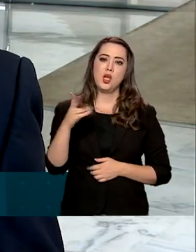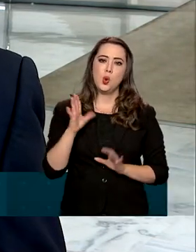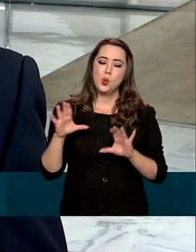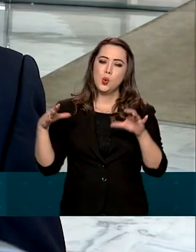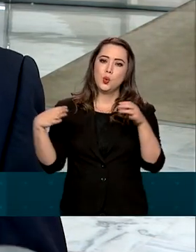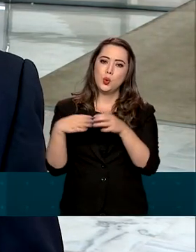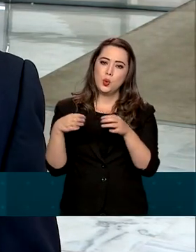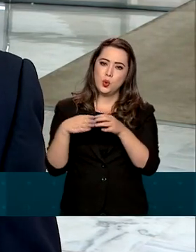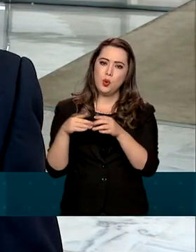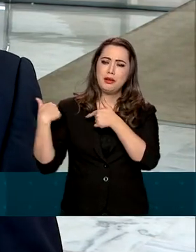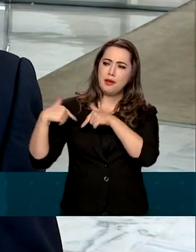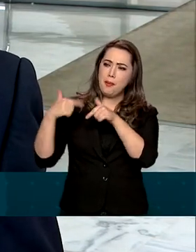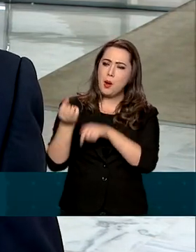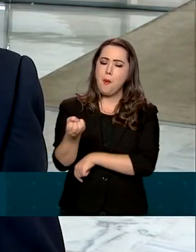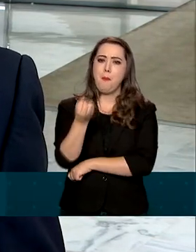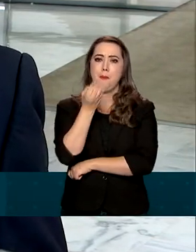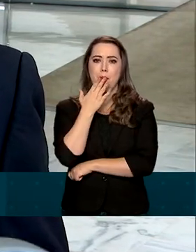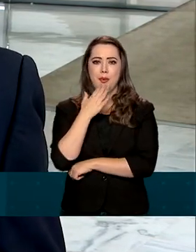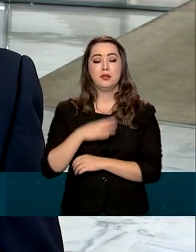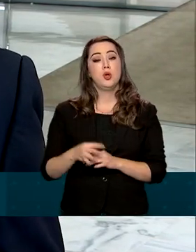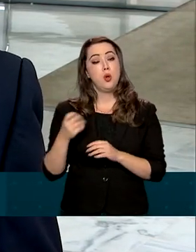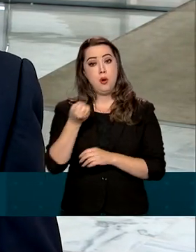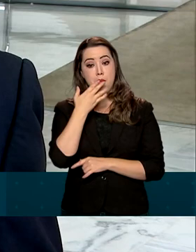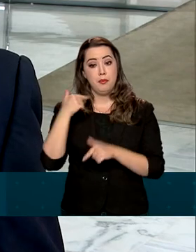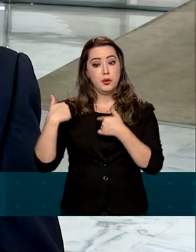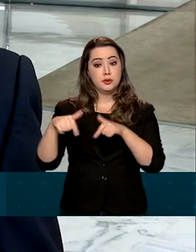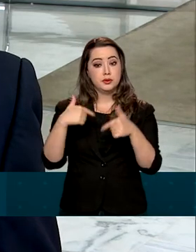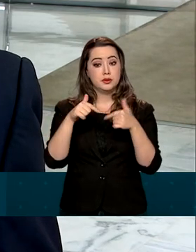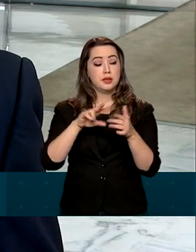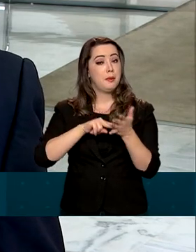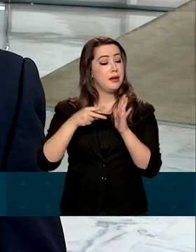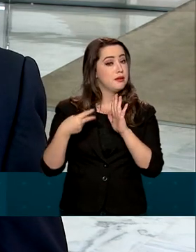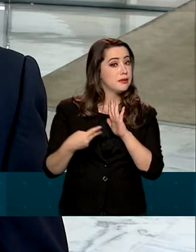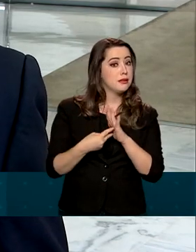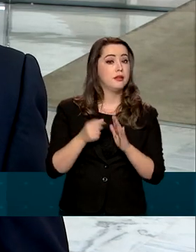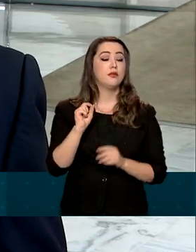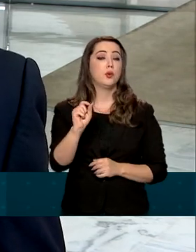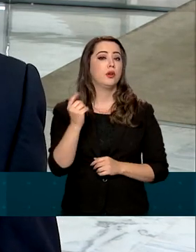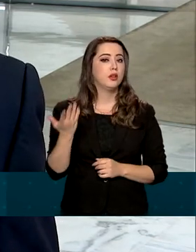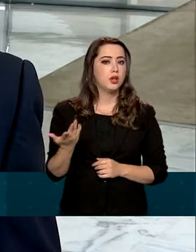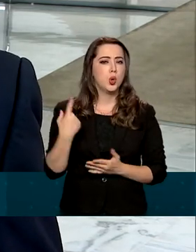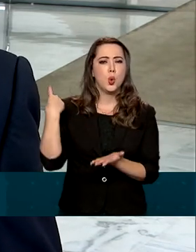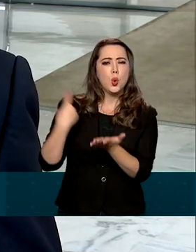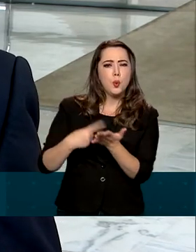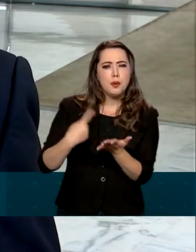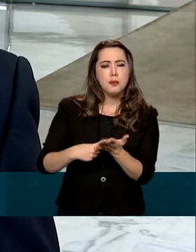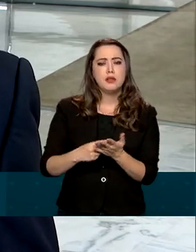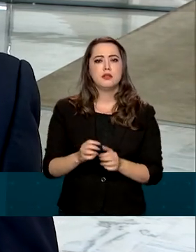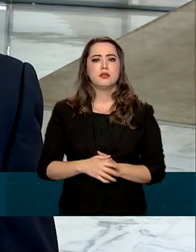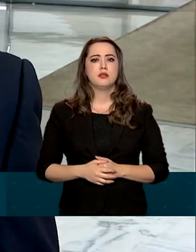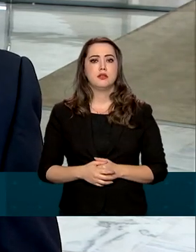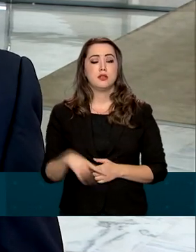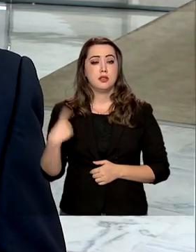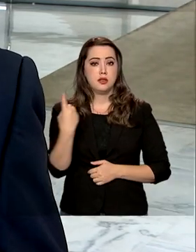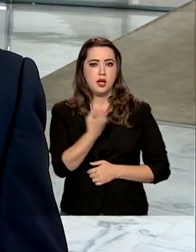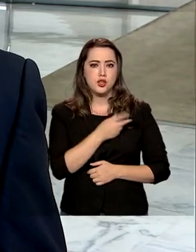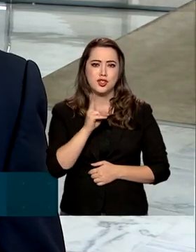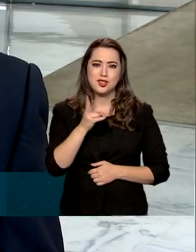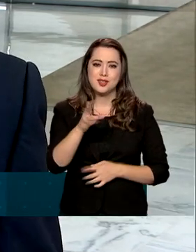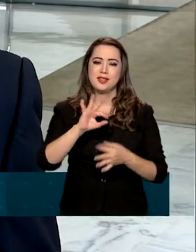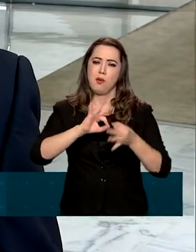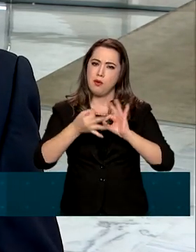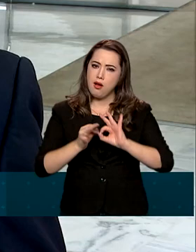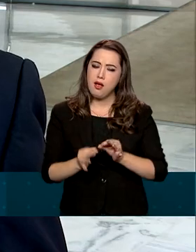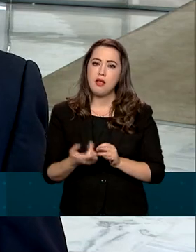time que está fazendo um bom trabalho. Bom trabalho significa comprometimento, a gente fez as Paralimpíadas,